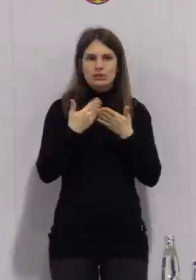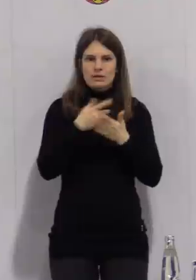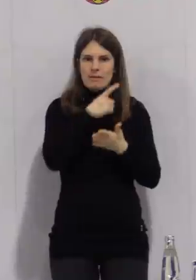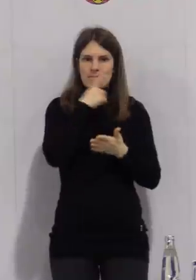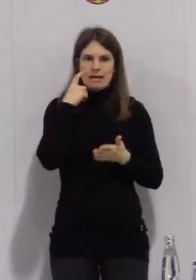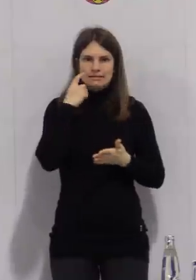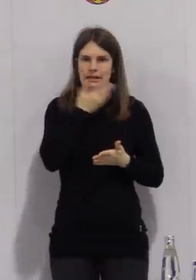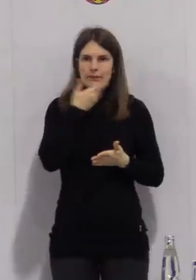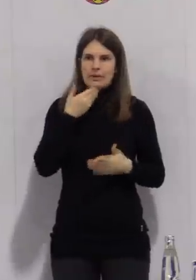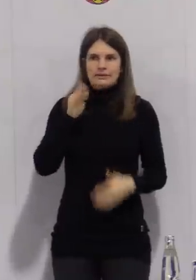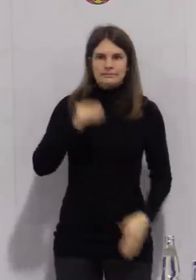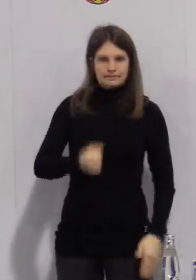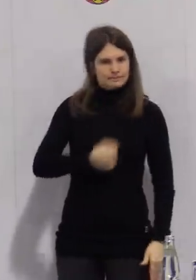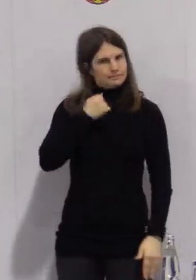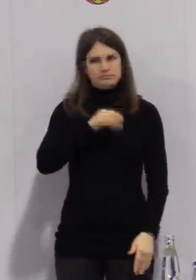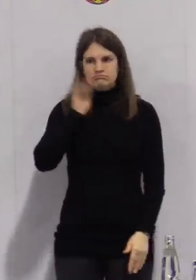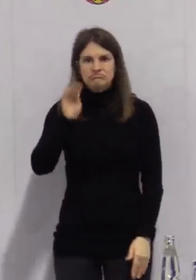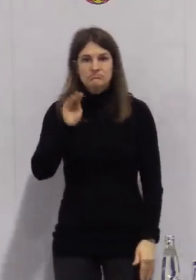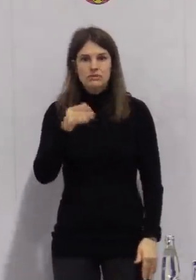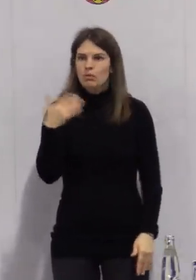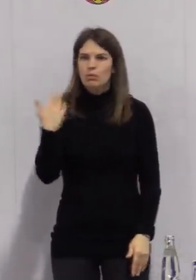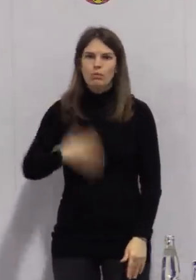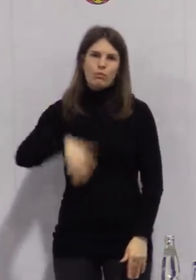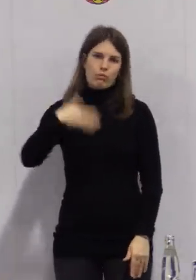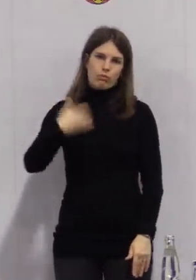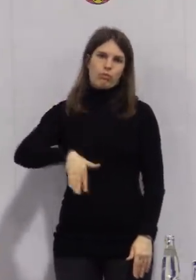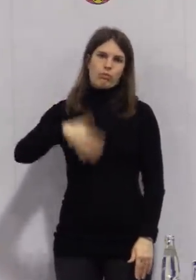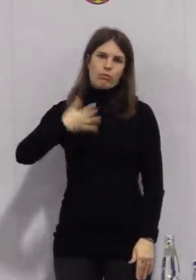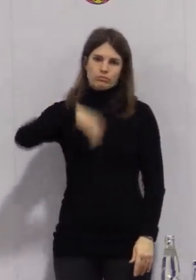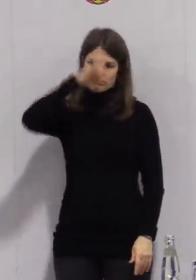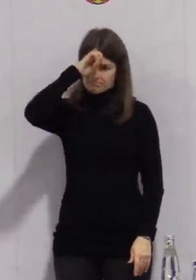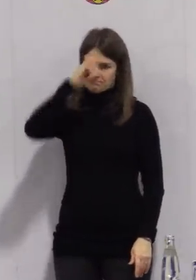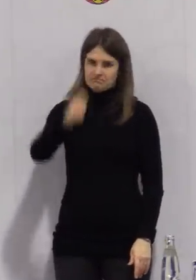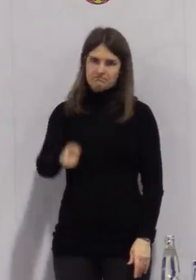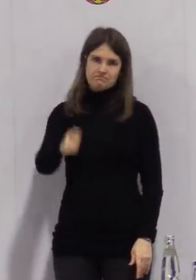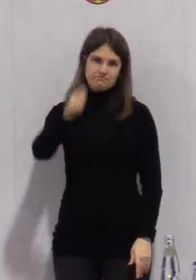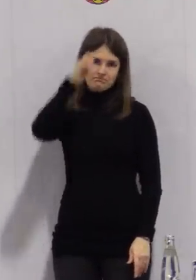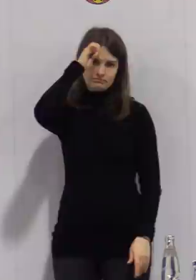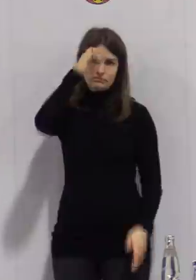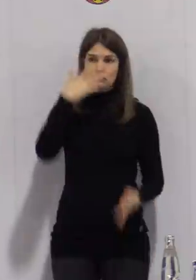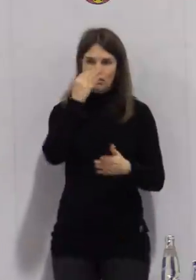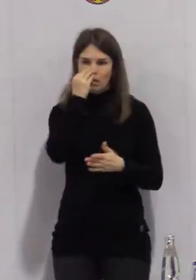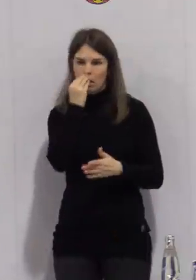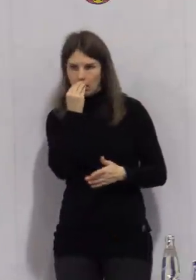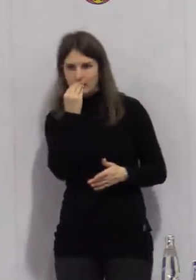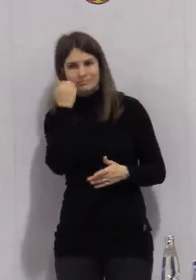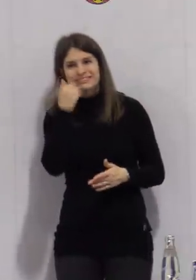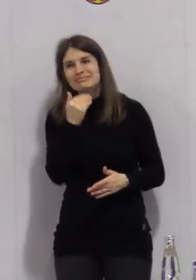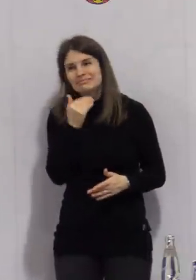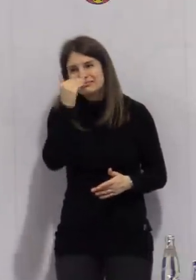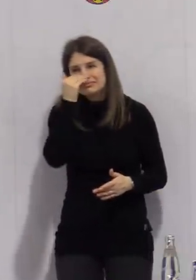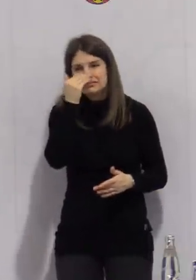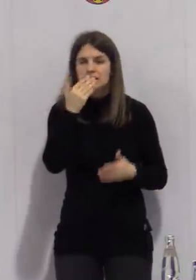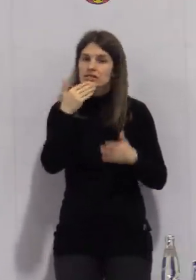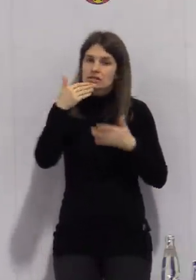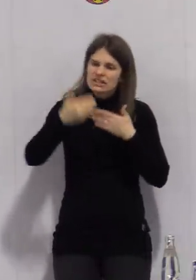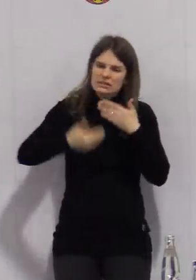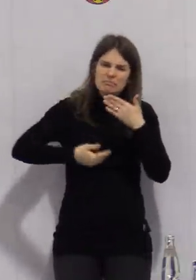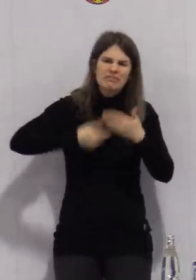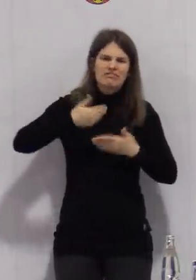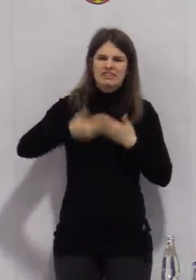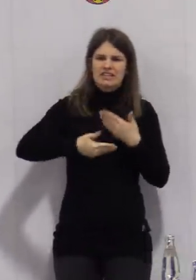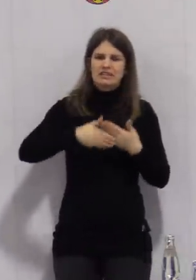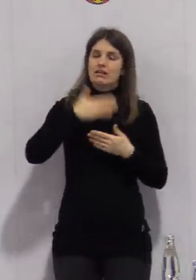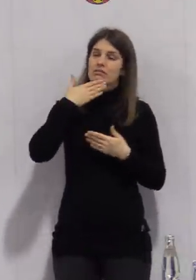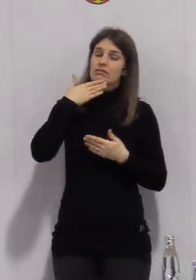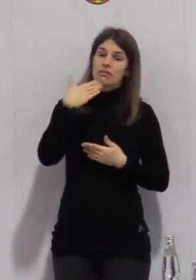getragen wird oder eben nicht richtig getragen wird. Und ich hoffe sehr, dass die Lage sich so verändert, dass